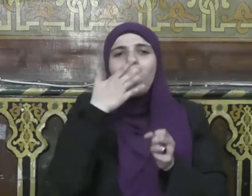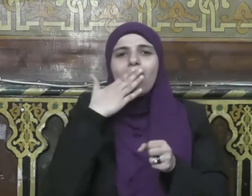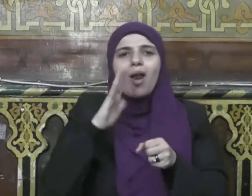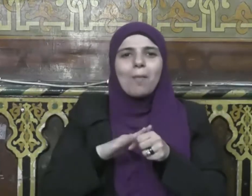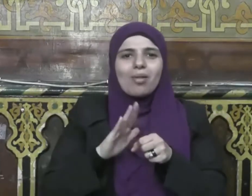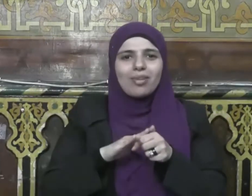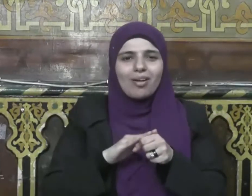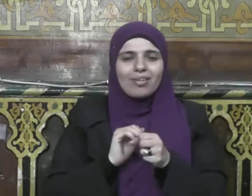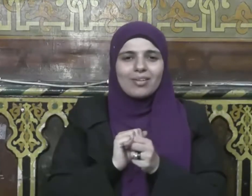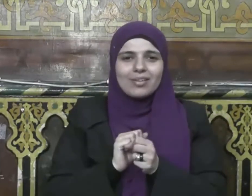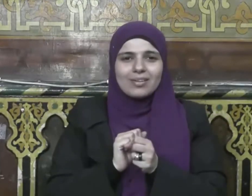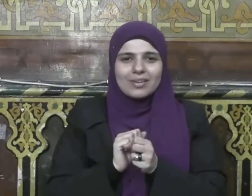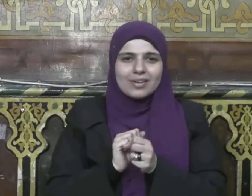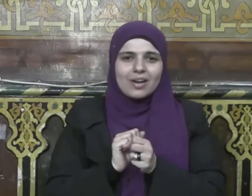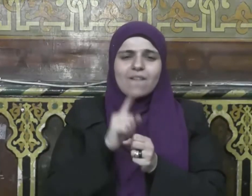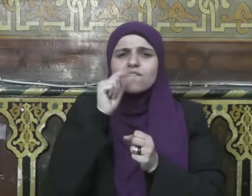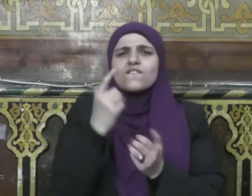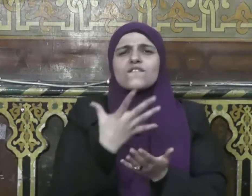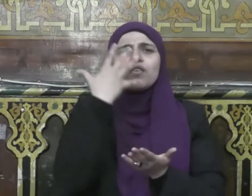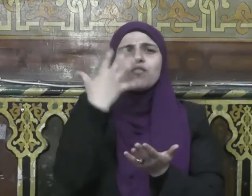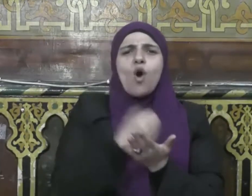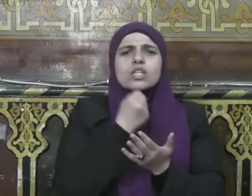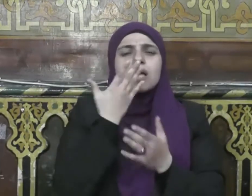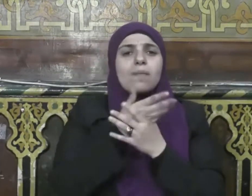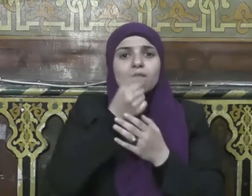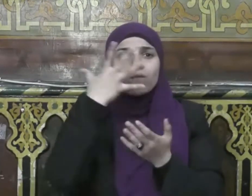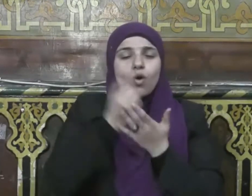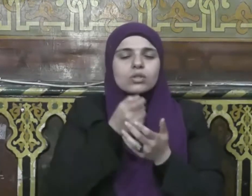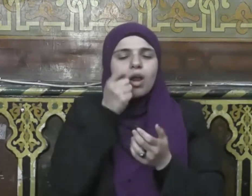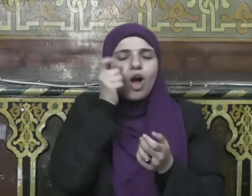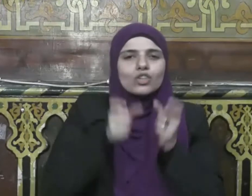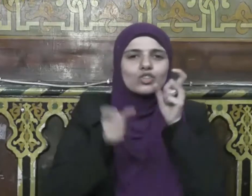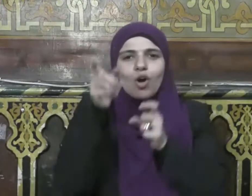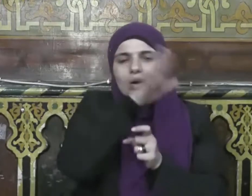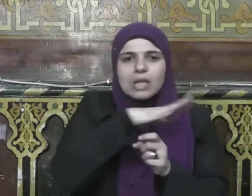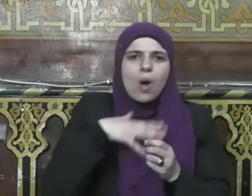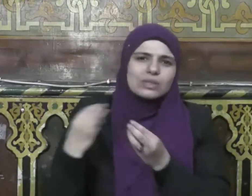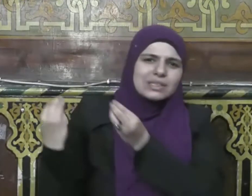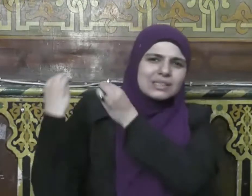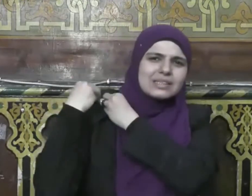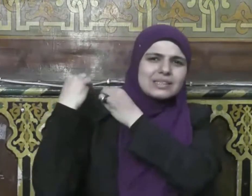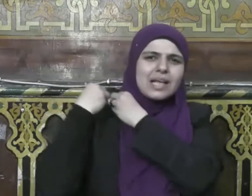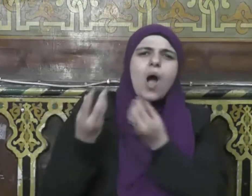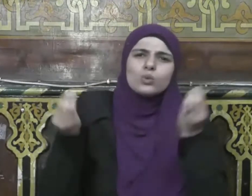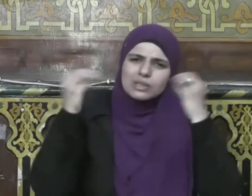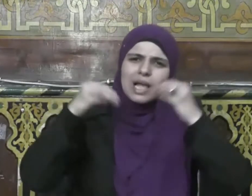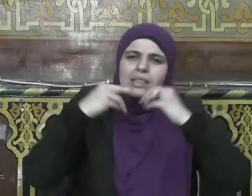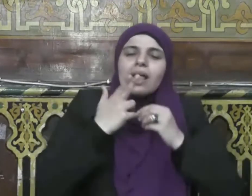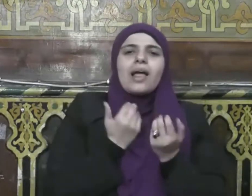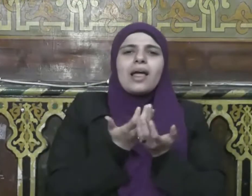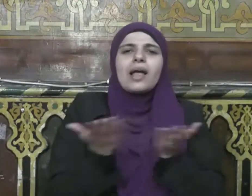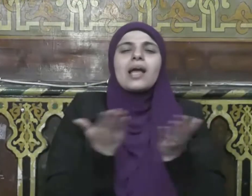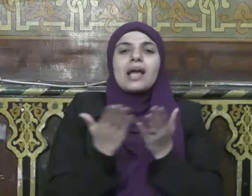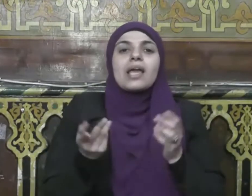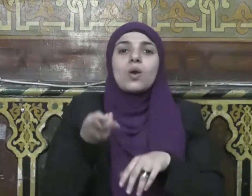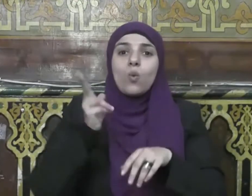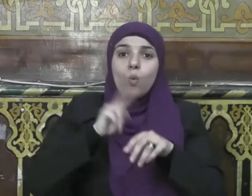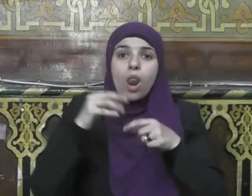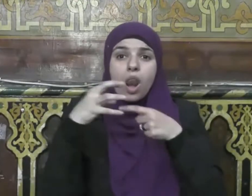يستزيد من الخيرات والمقصر أن يستدرك ما فات فهي